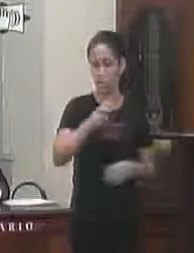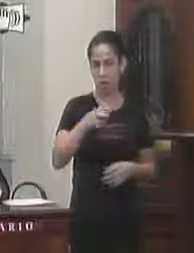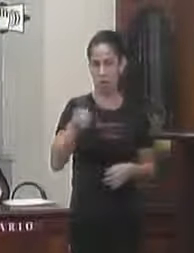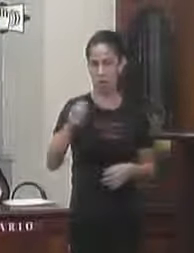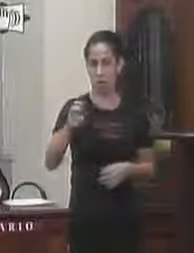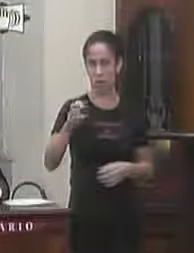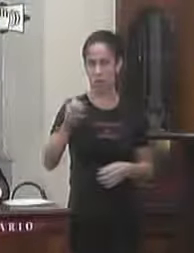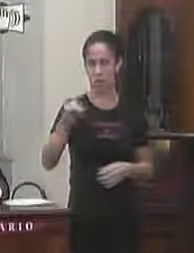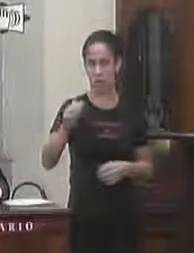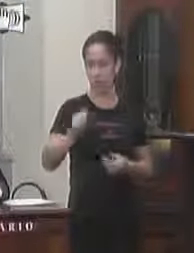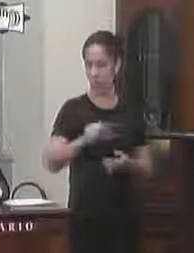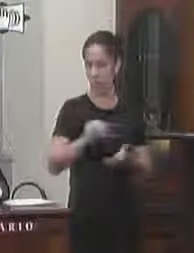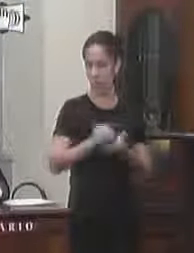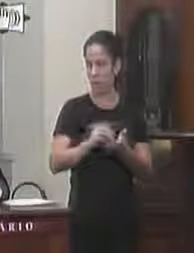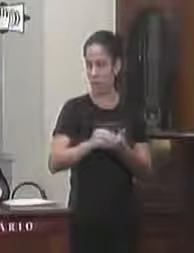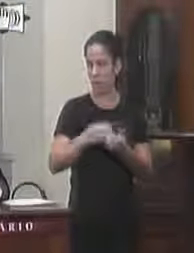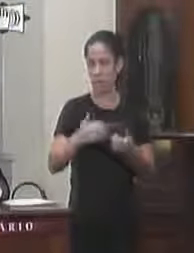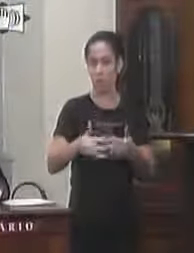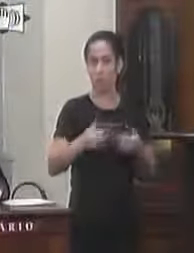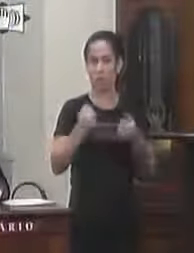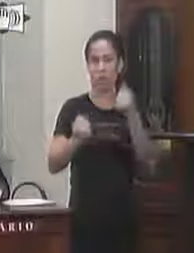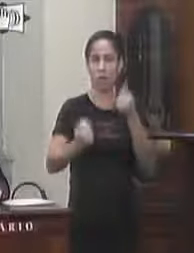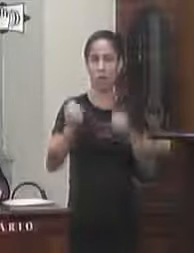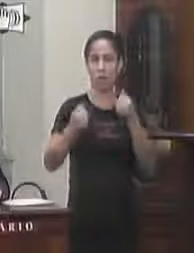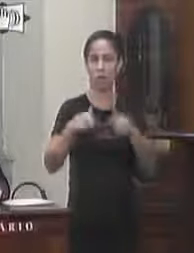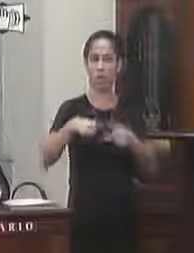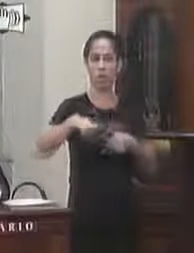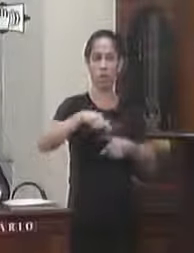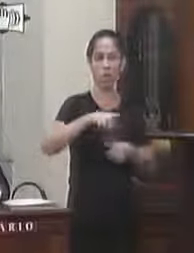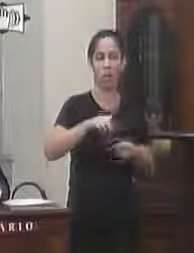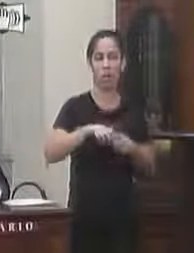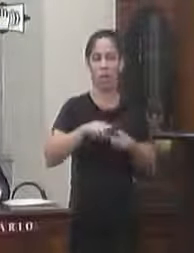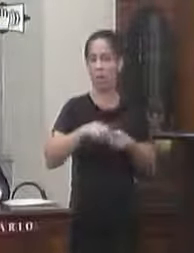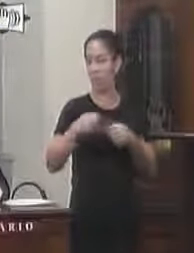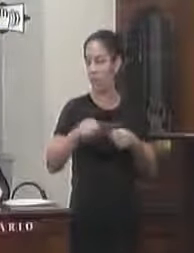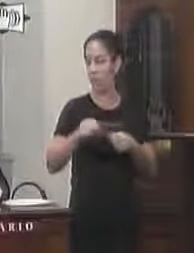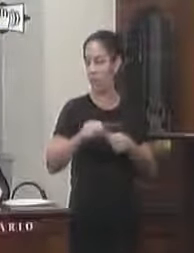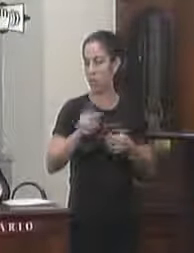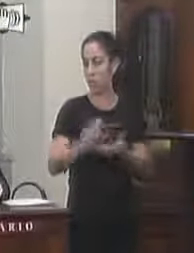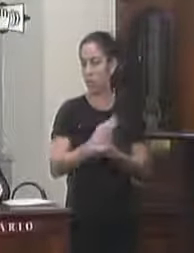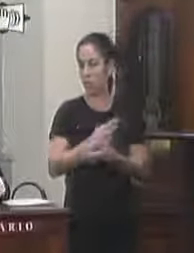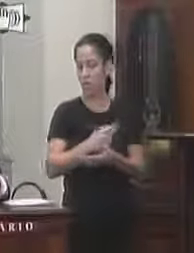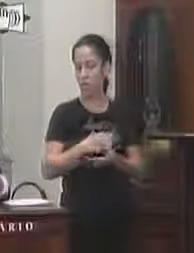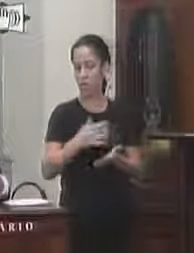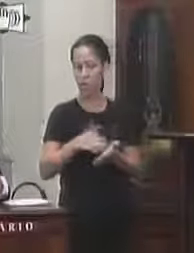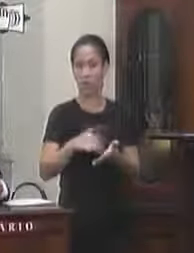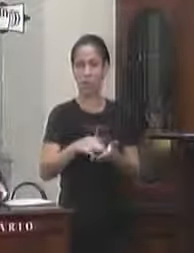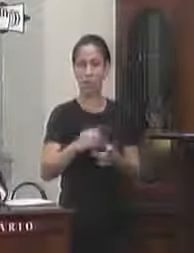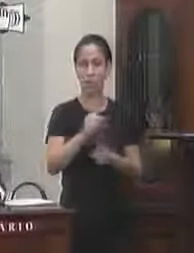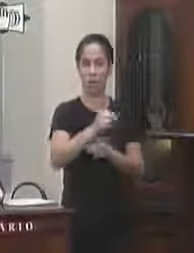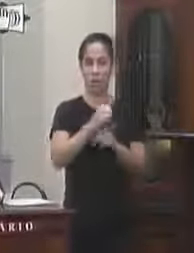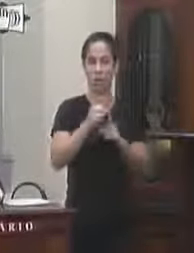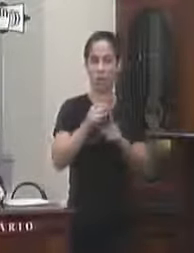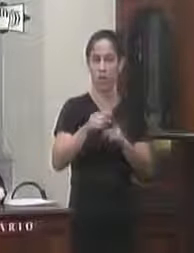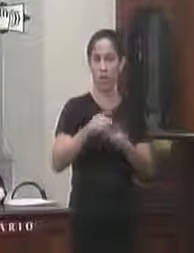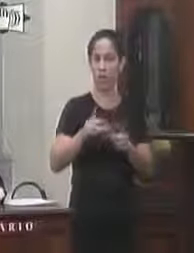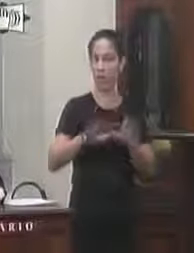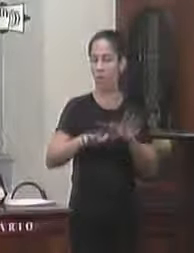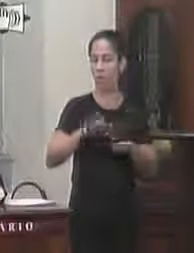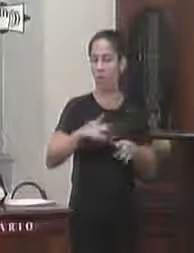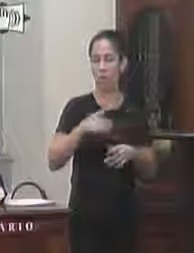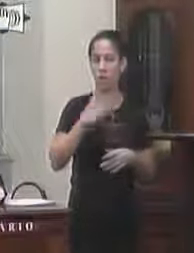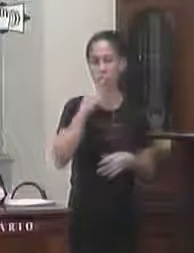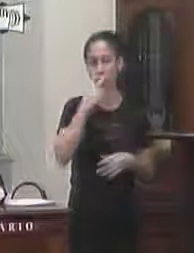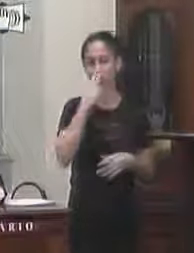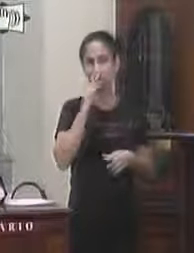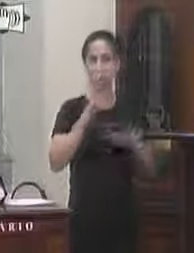a falta de transporte para os funcionários até o distrito que deveria estar acontecendo através da Secretaria de Assistência Social talvez seja o motivo pelo